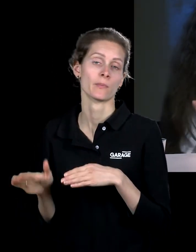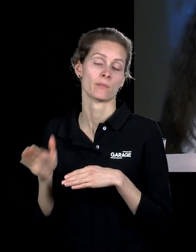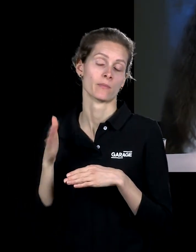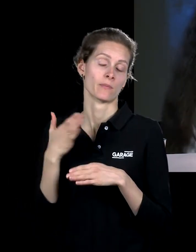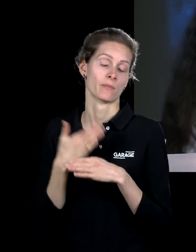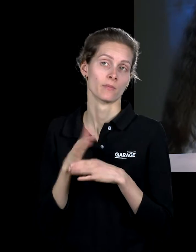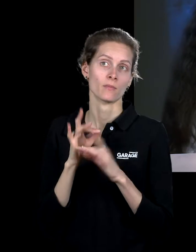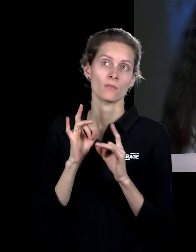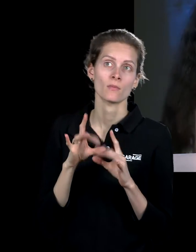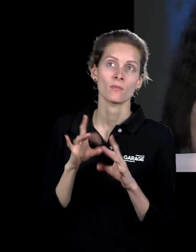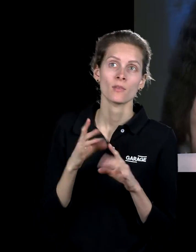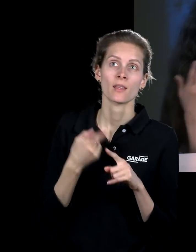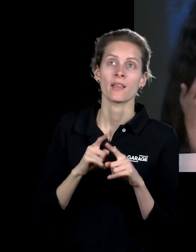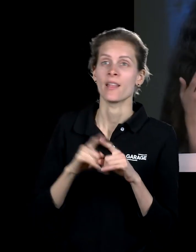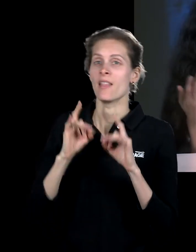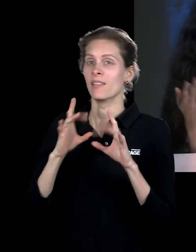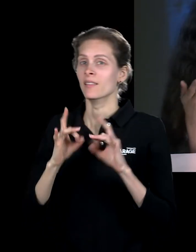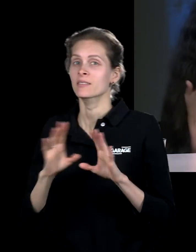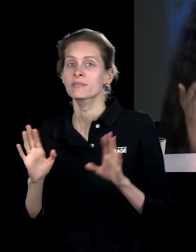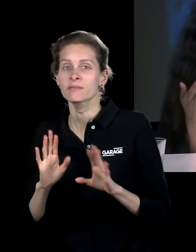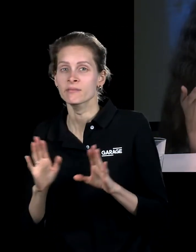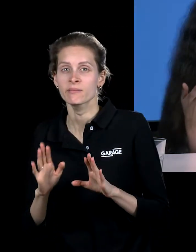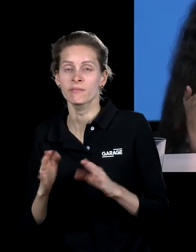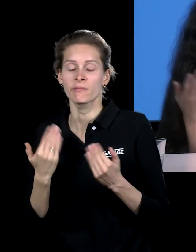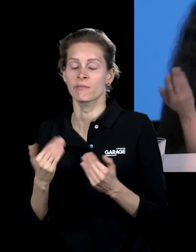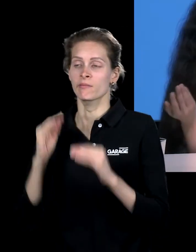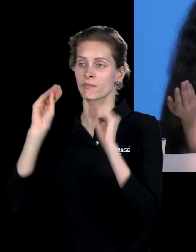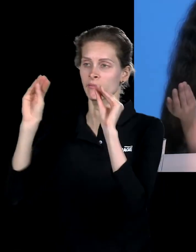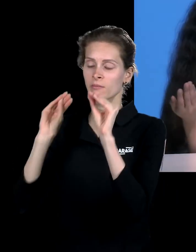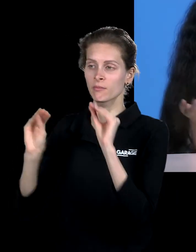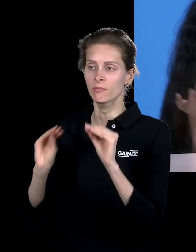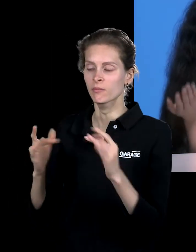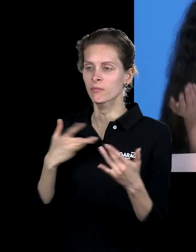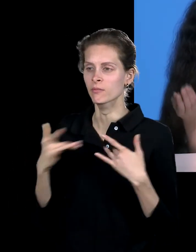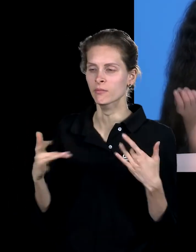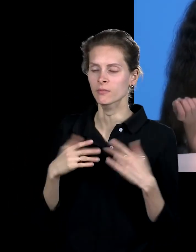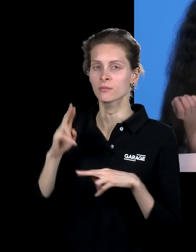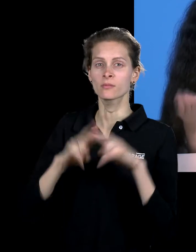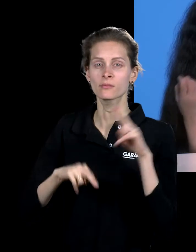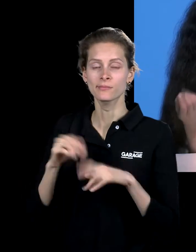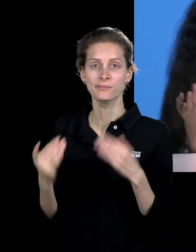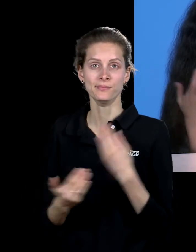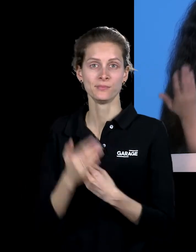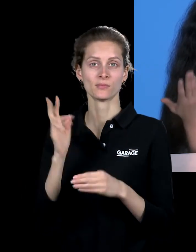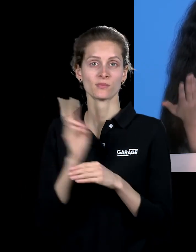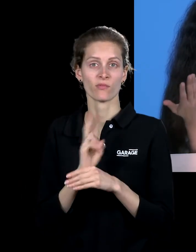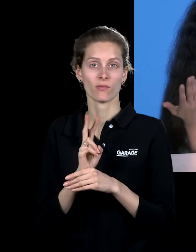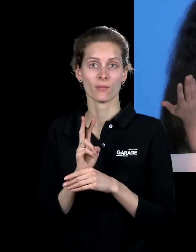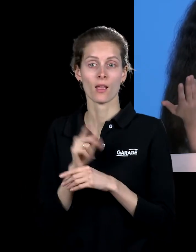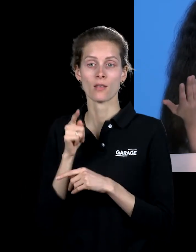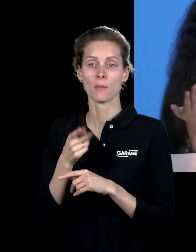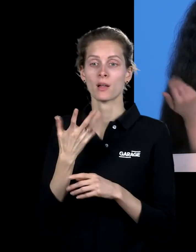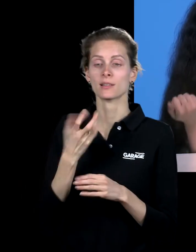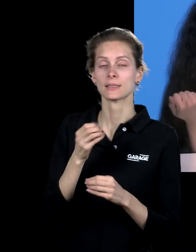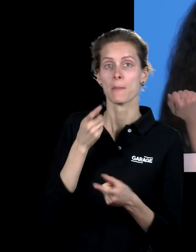что то, что он рассказывает, это не рассказ, а реенактмент, который делается сейчас в декорациях и с актерами, строится этот фильм, что из этого является больше